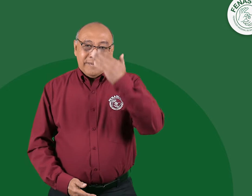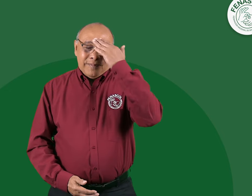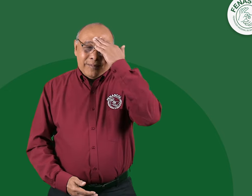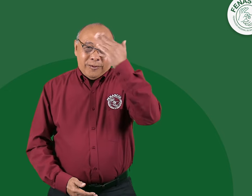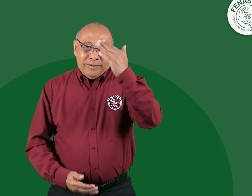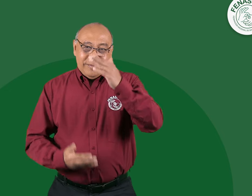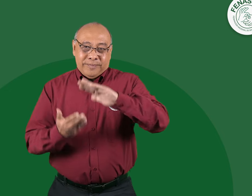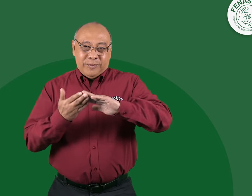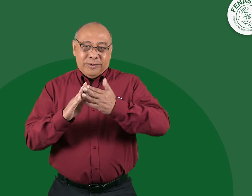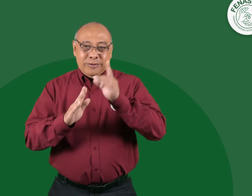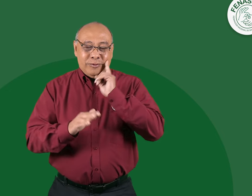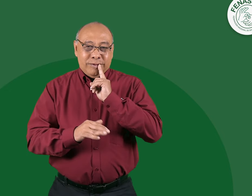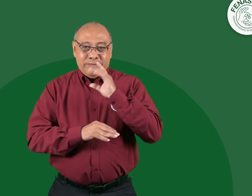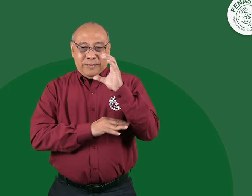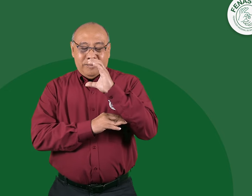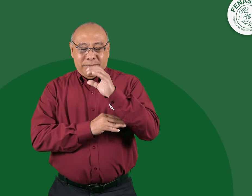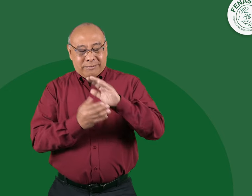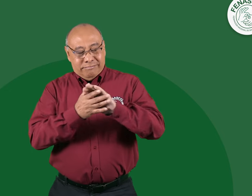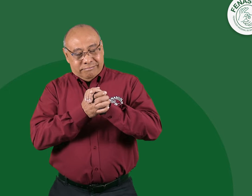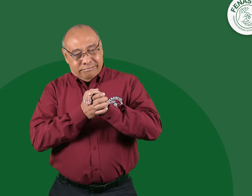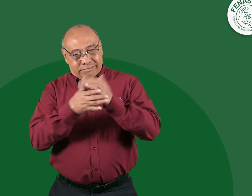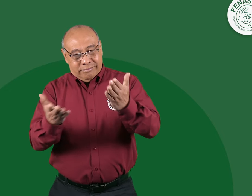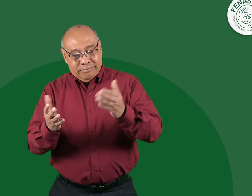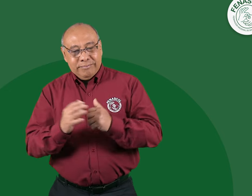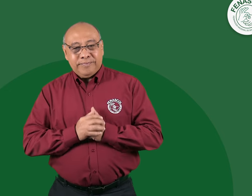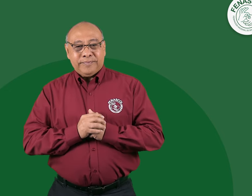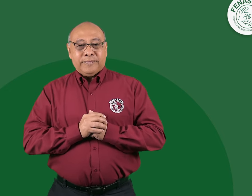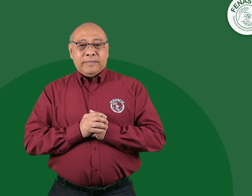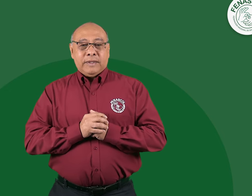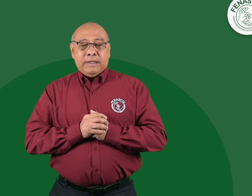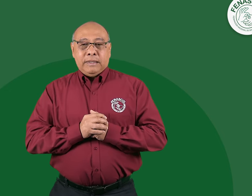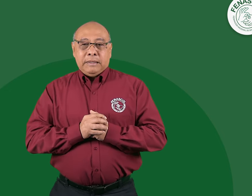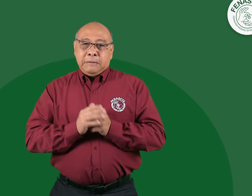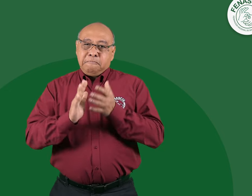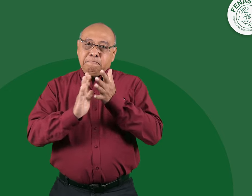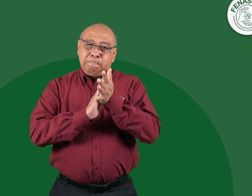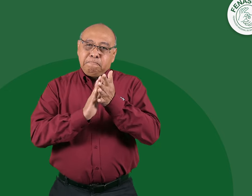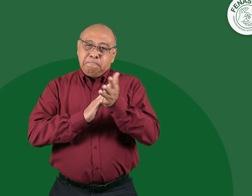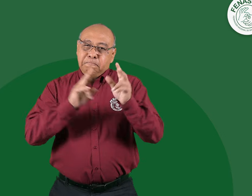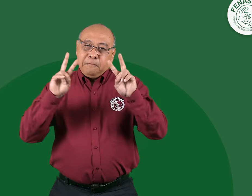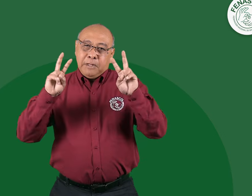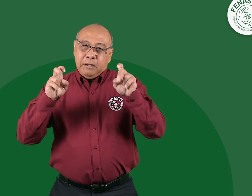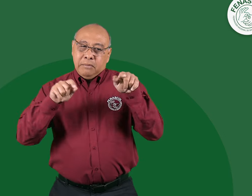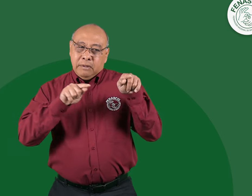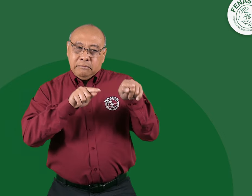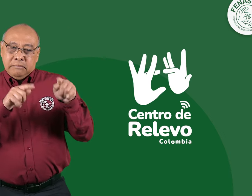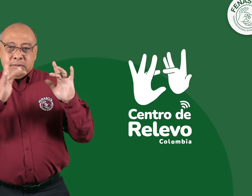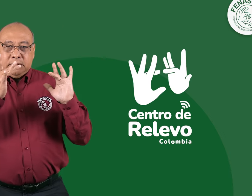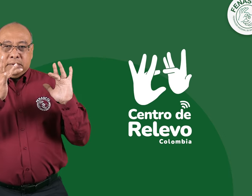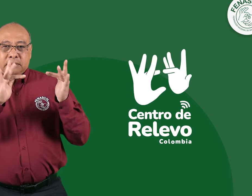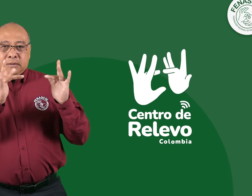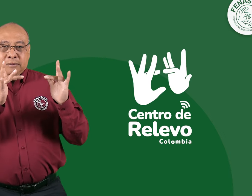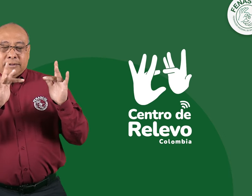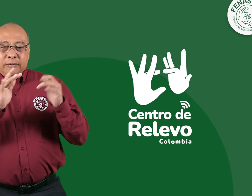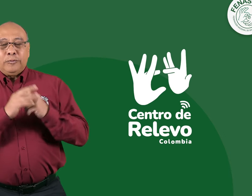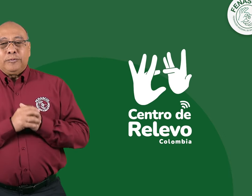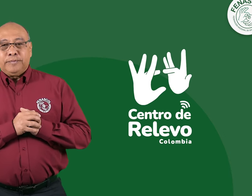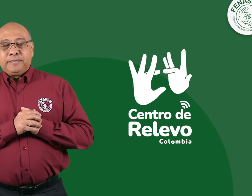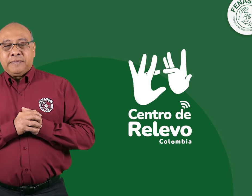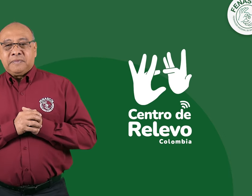Hola, un saludo para toda la comunidad sorda de Colombia. Queremos informarles con relación al tema centro